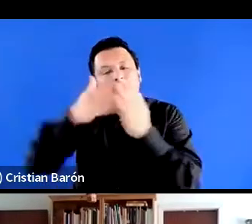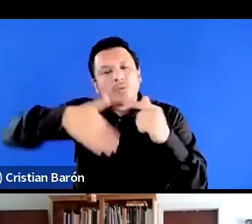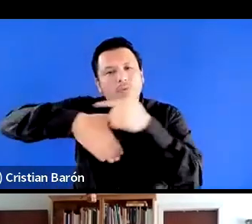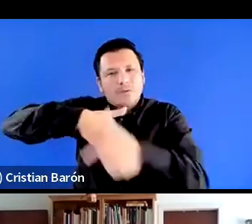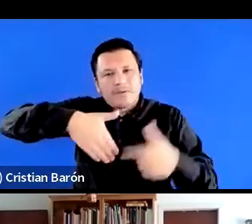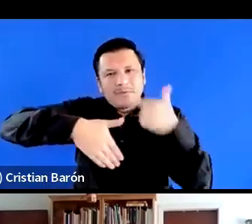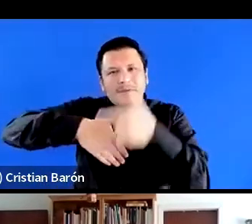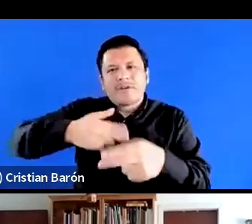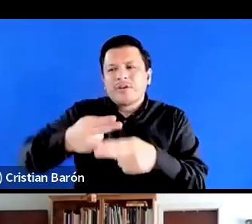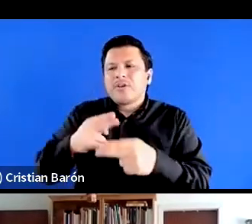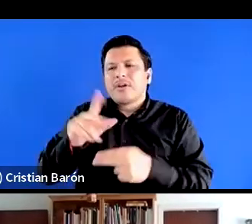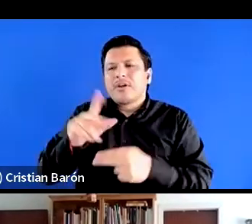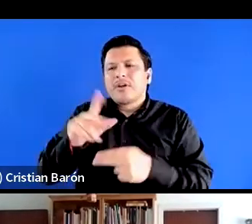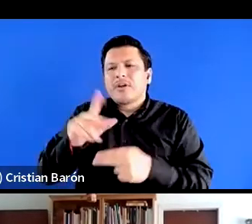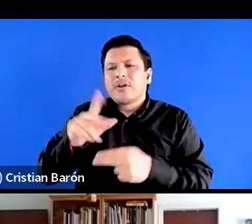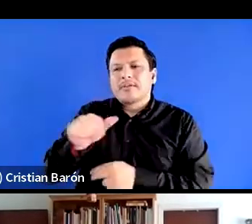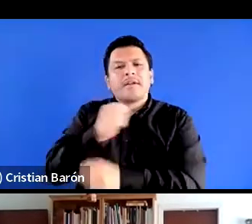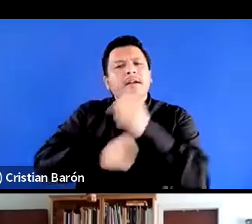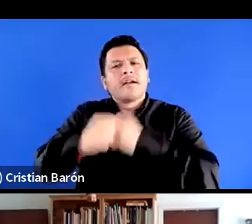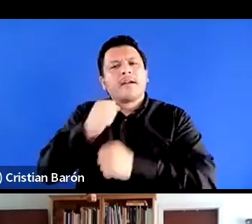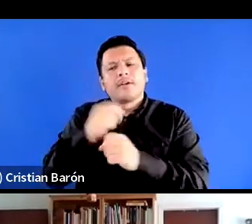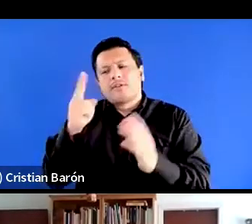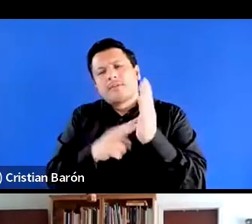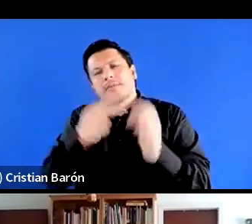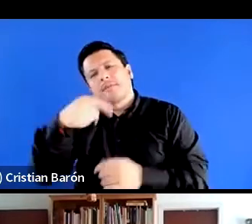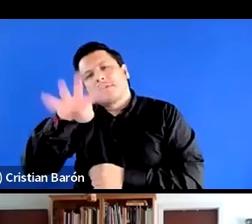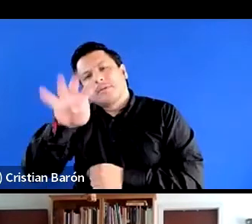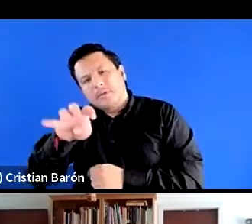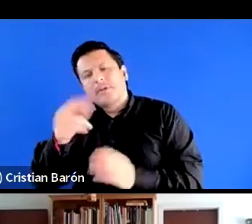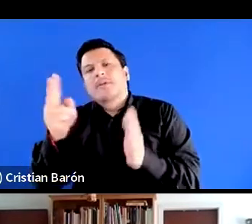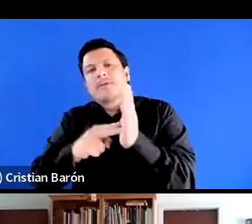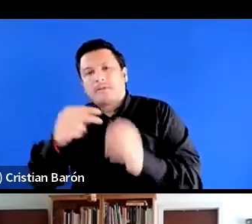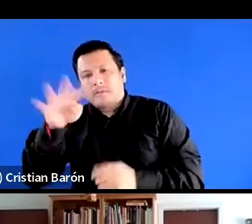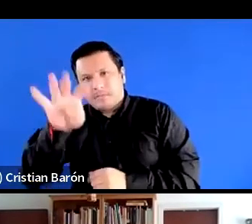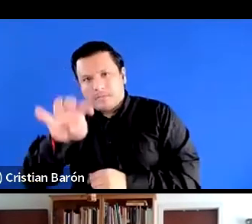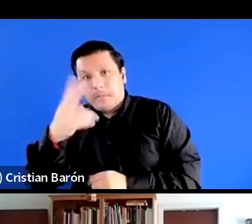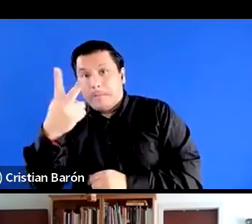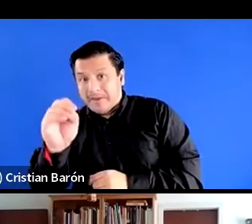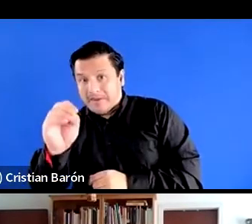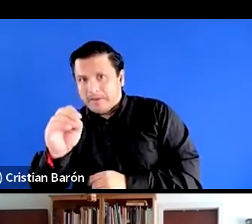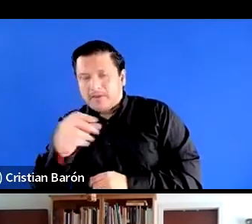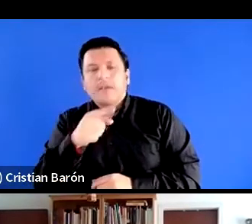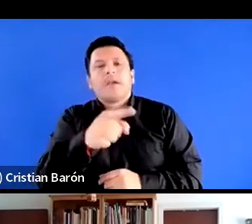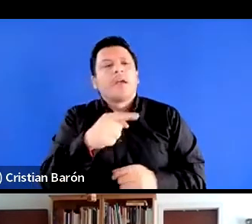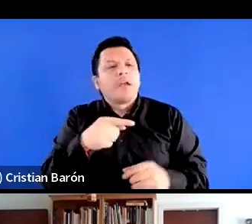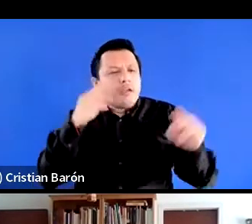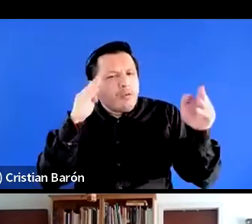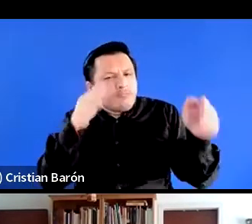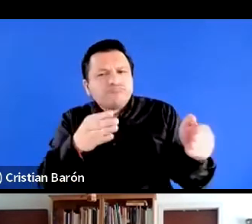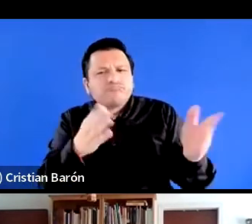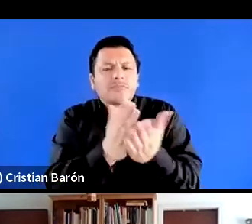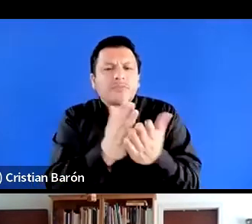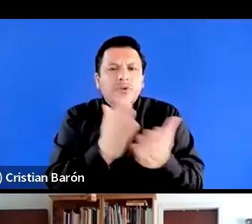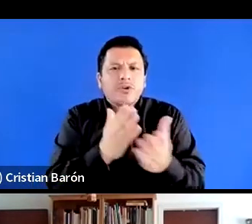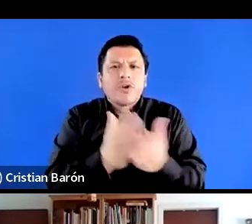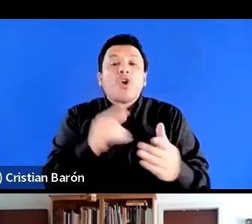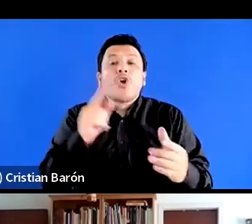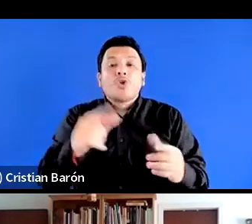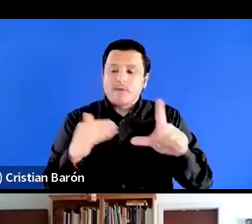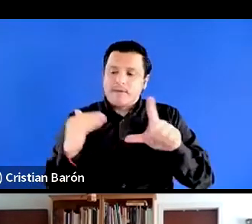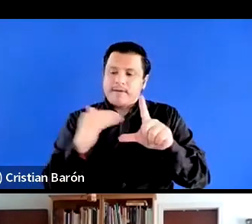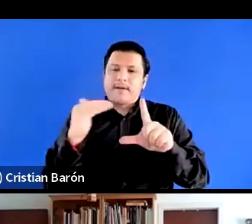en el año 2019 y 2020. Sus áreas de interés actuales son las clases medias negras en Colombia,